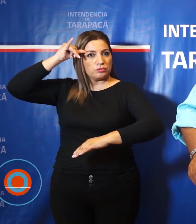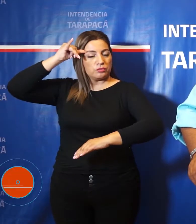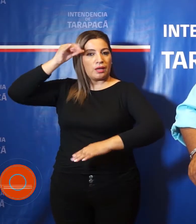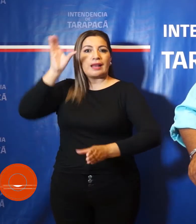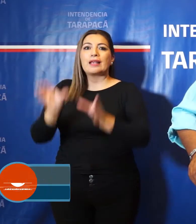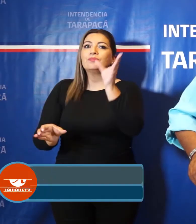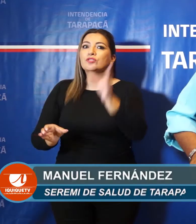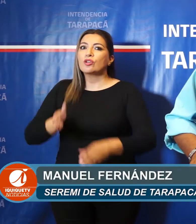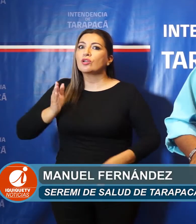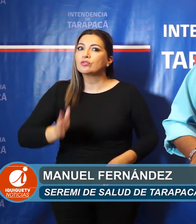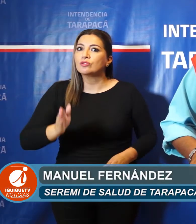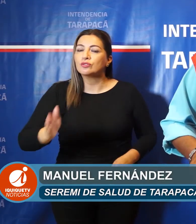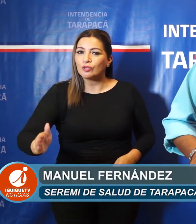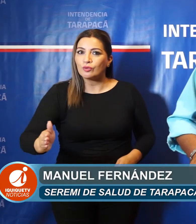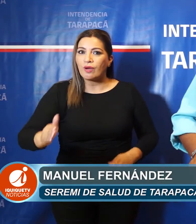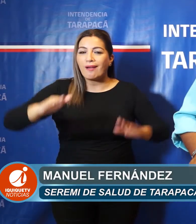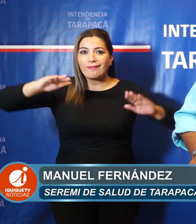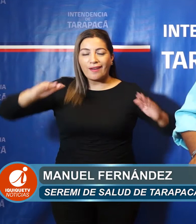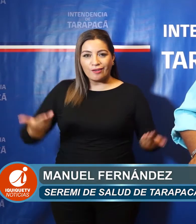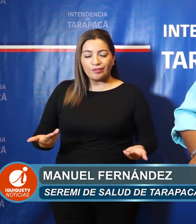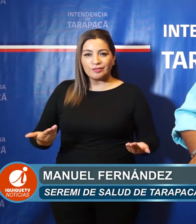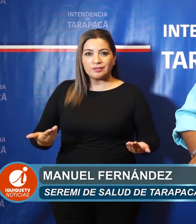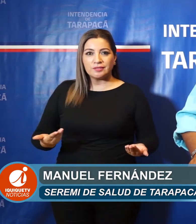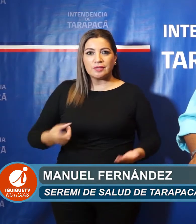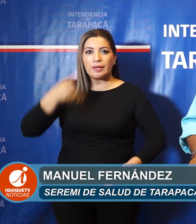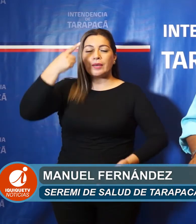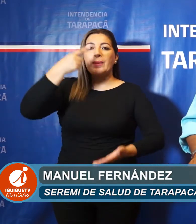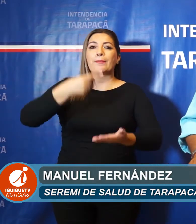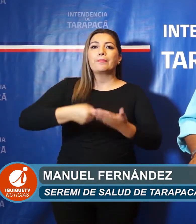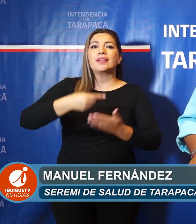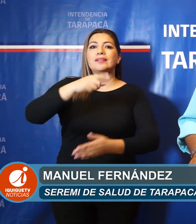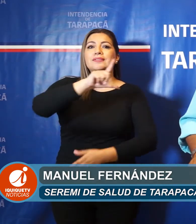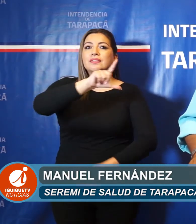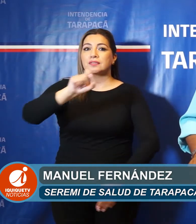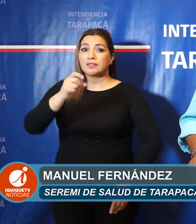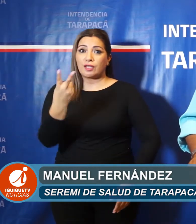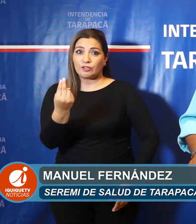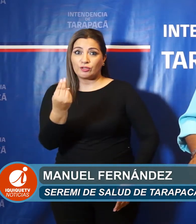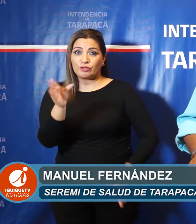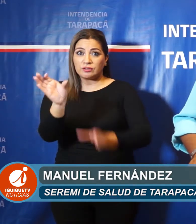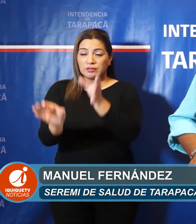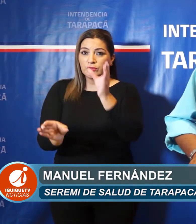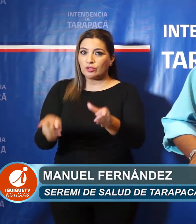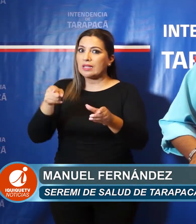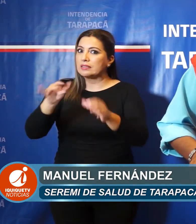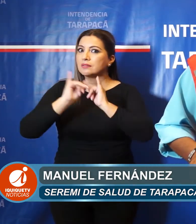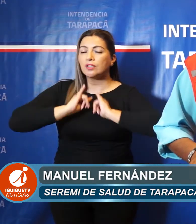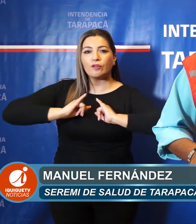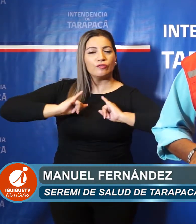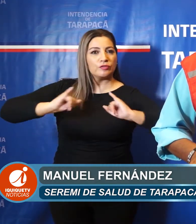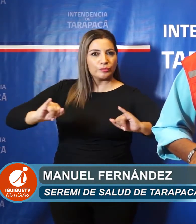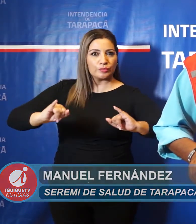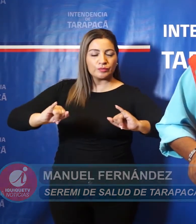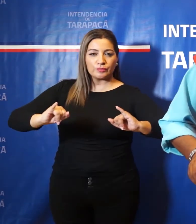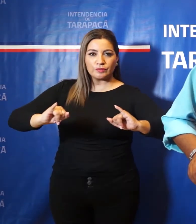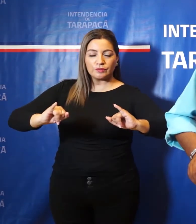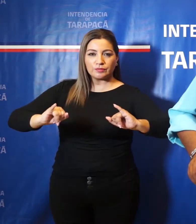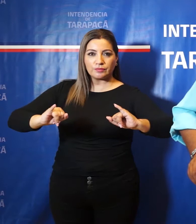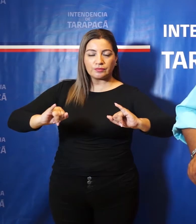activos al día de hoy alcanzan a 1.712 personas. Este es un dato, un